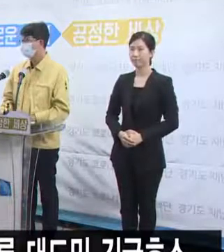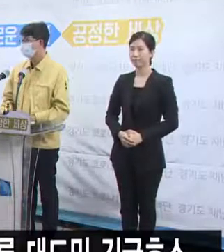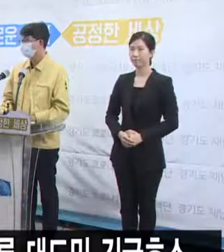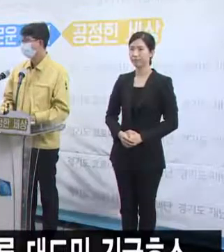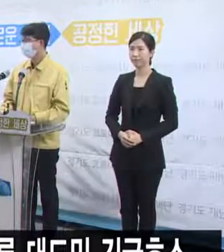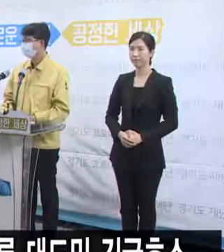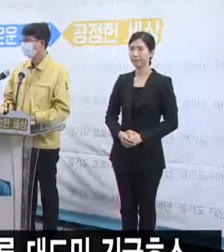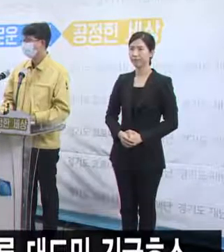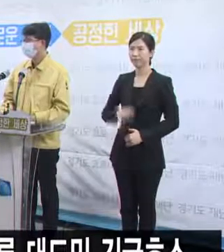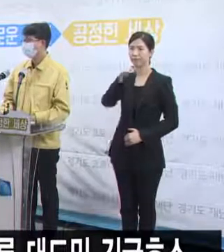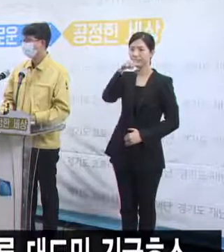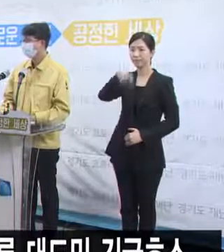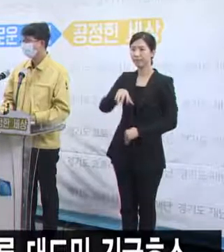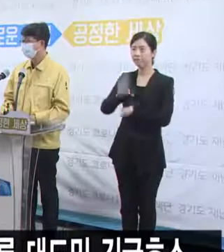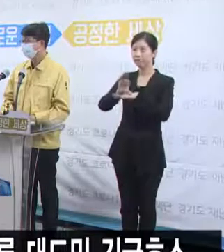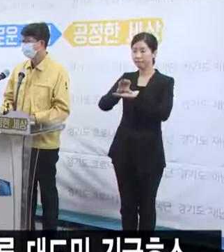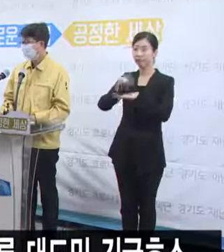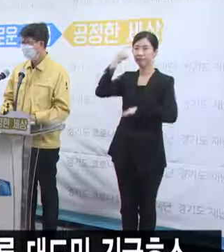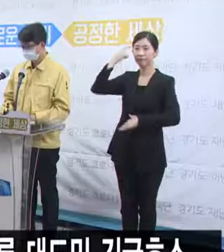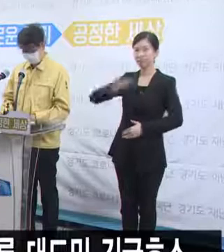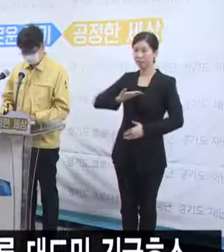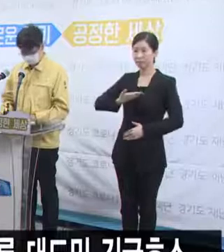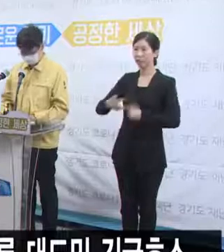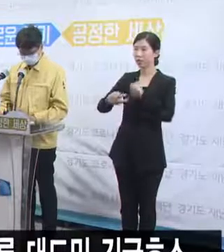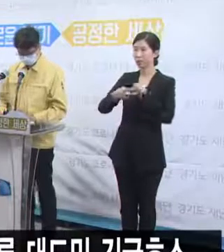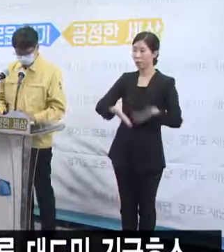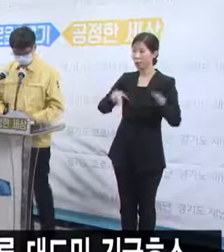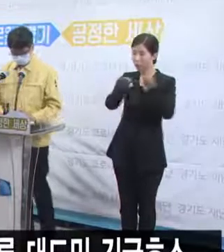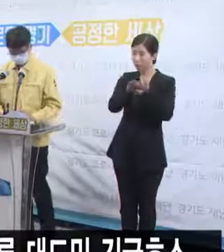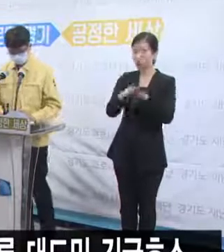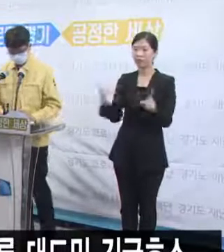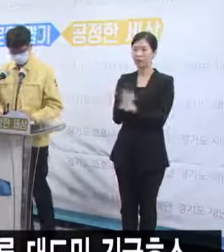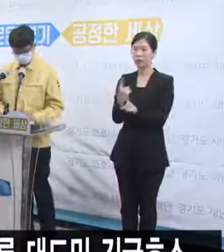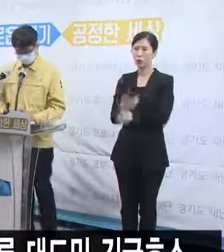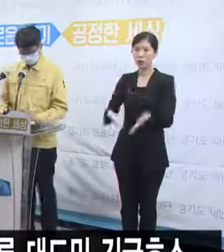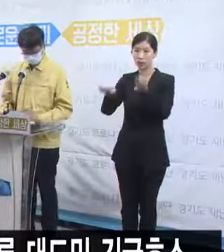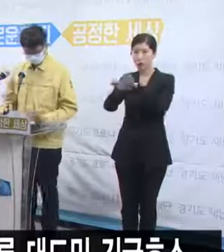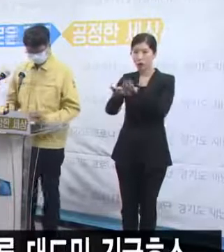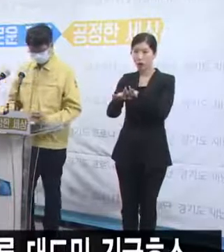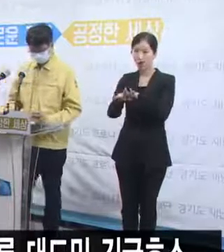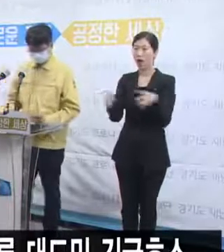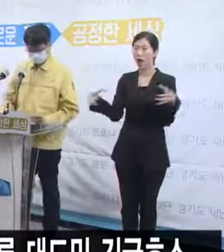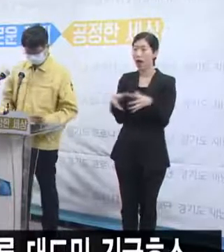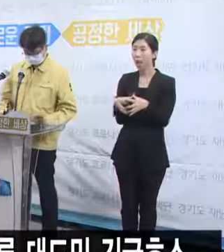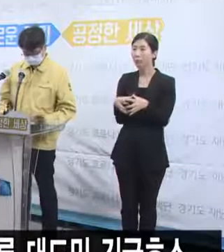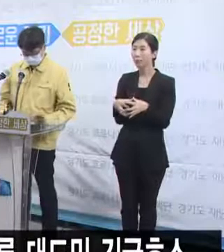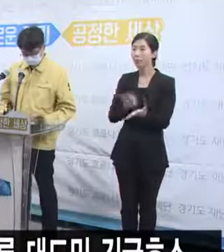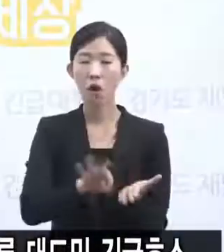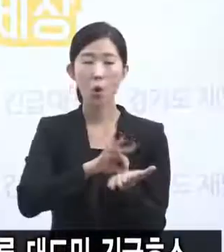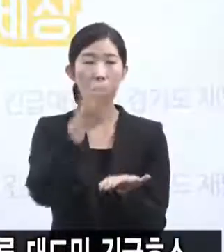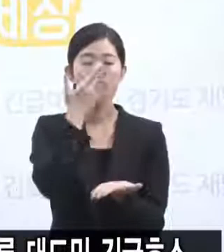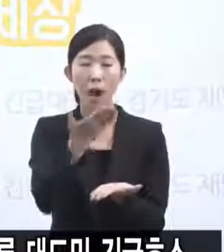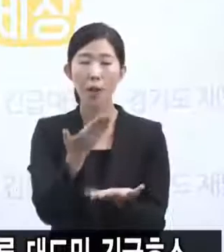수원방송 박일국 기자입니다. 의료시설, 치료시설 포함해서 가동 현황을 질문하셨습니다.